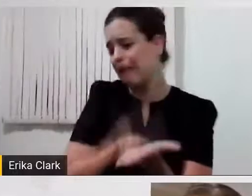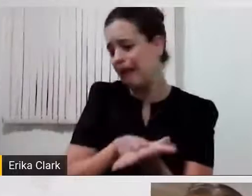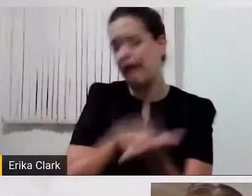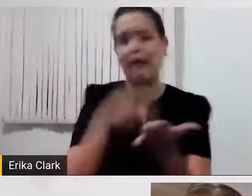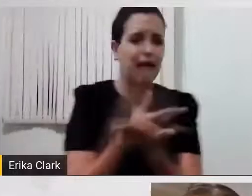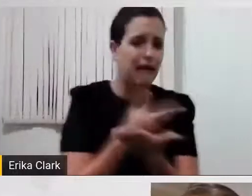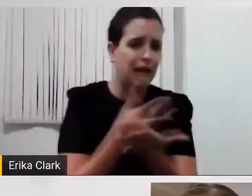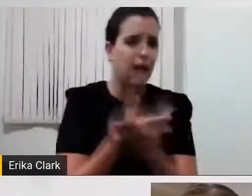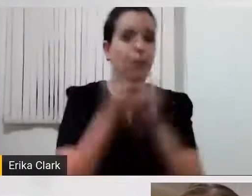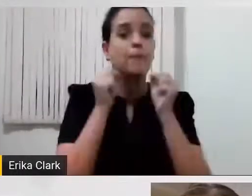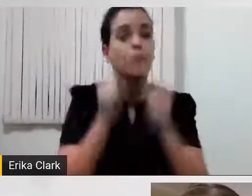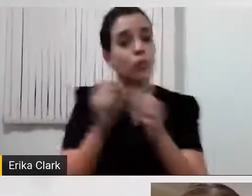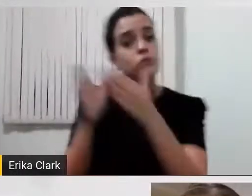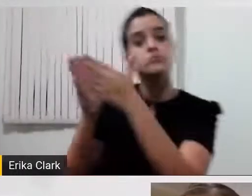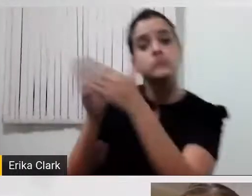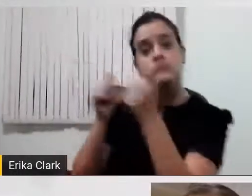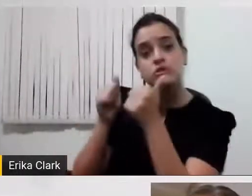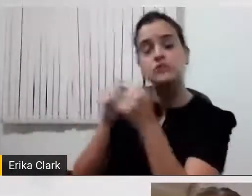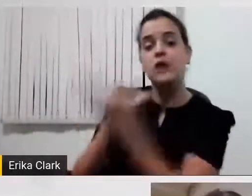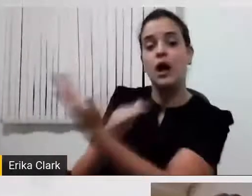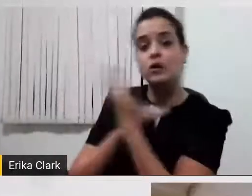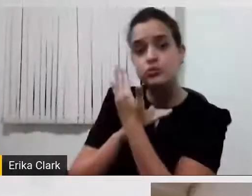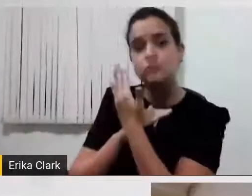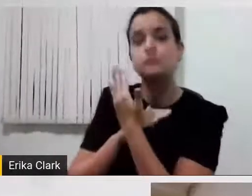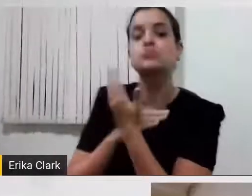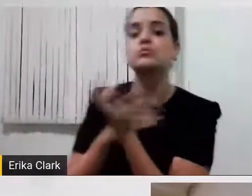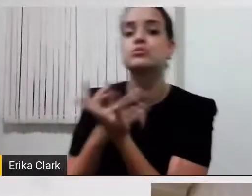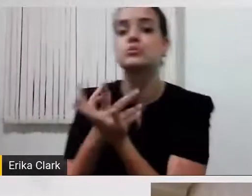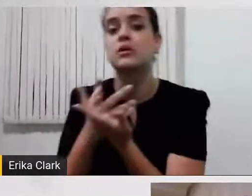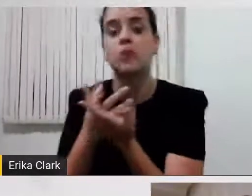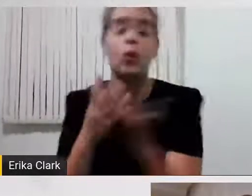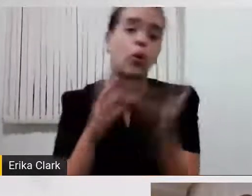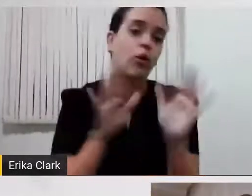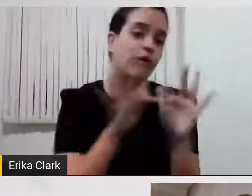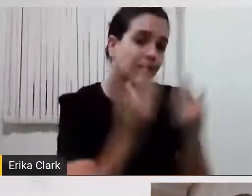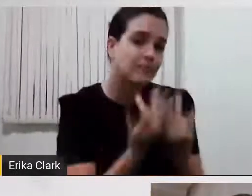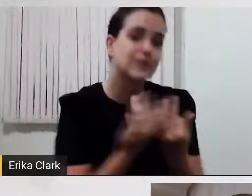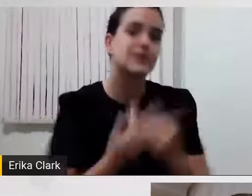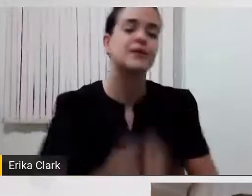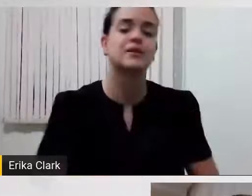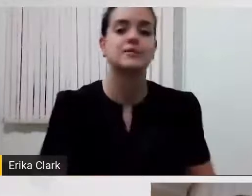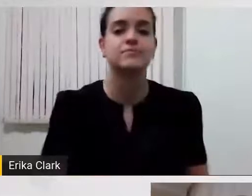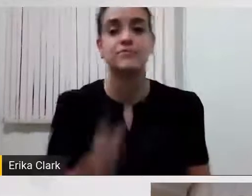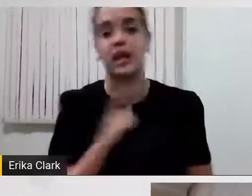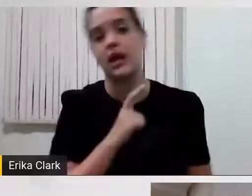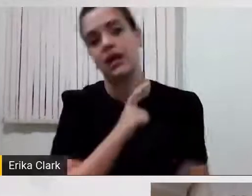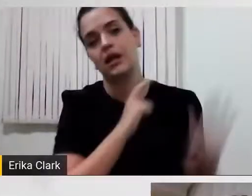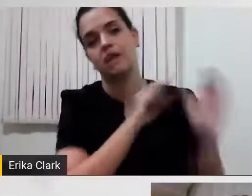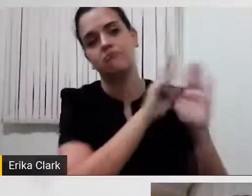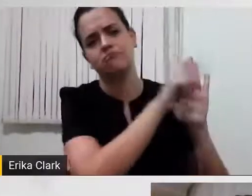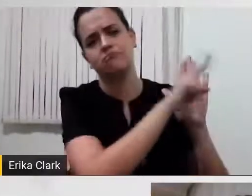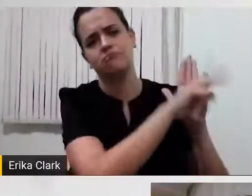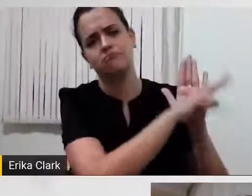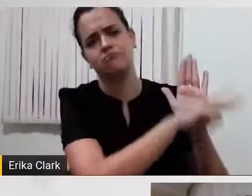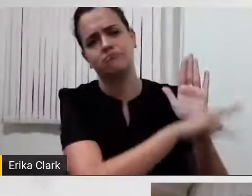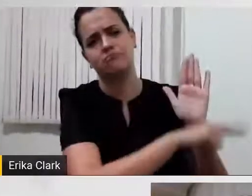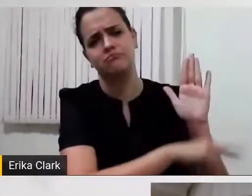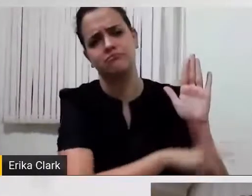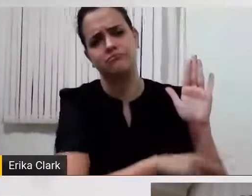para chamar, ou dar algum recado para alguém da família. E aqui eu tenho vários símbolos. No verso